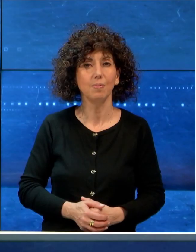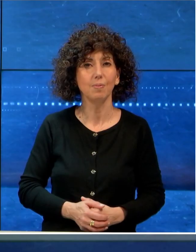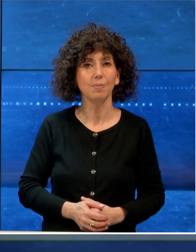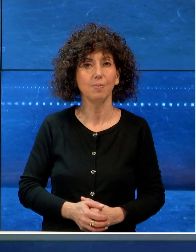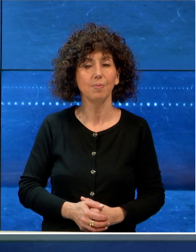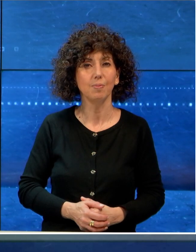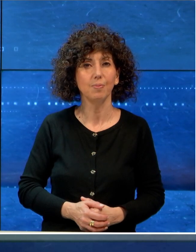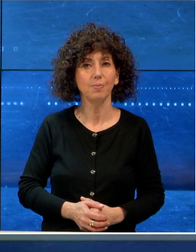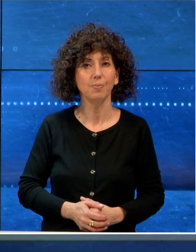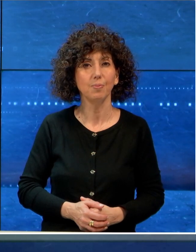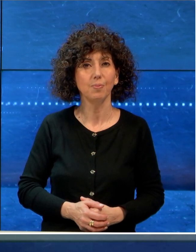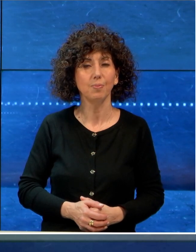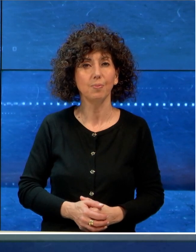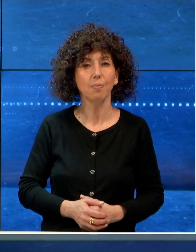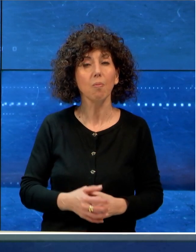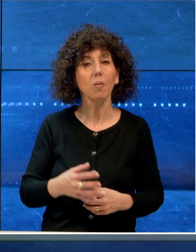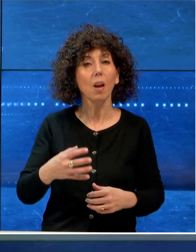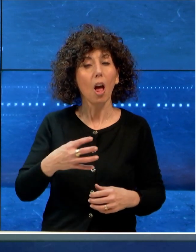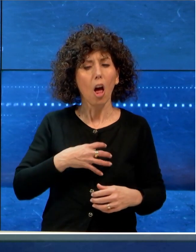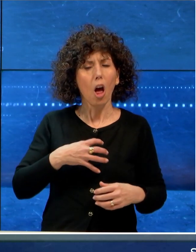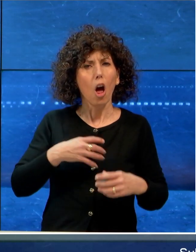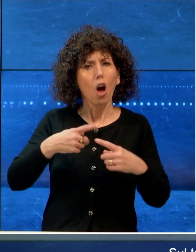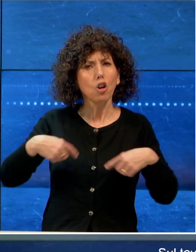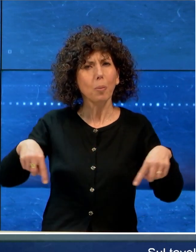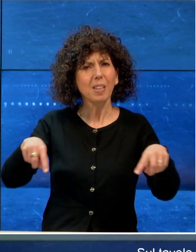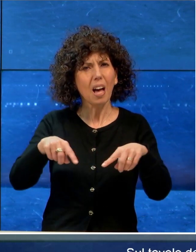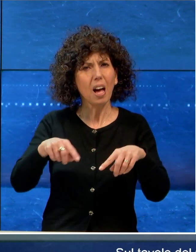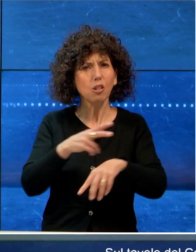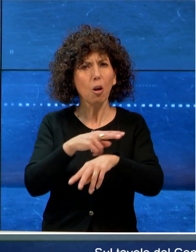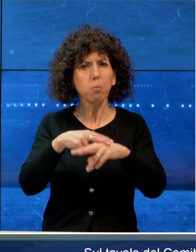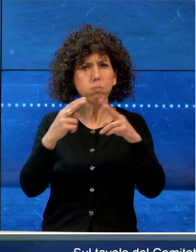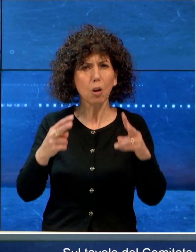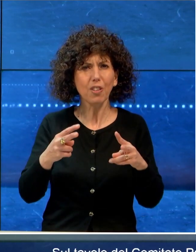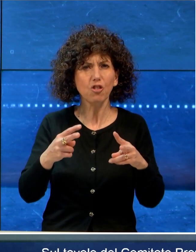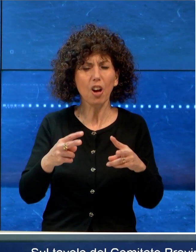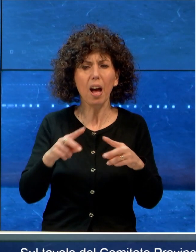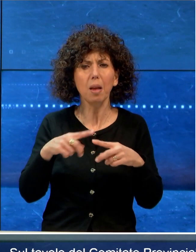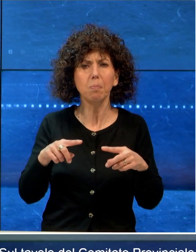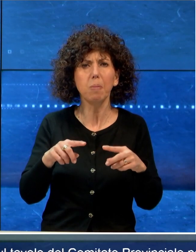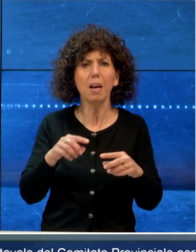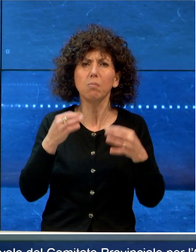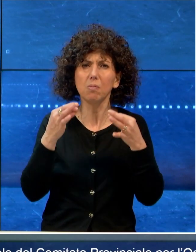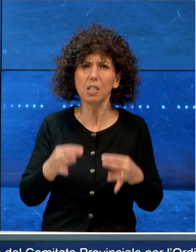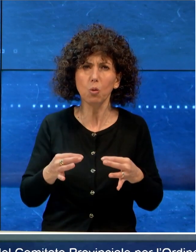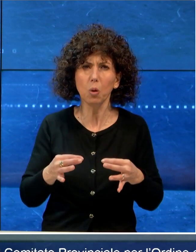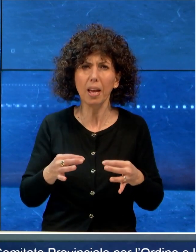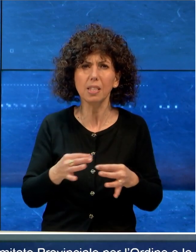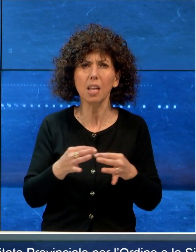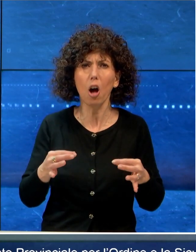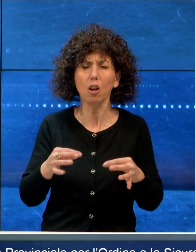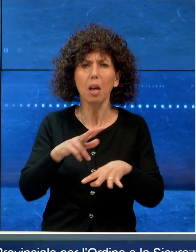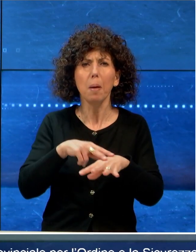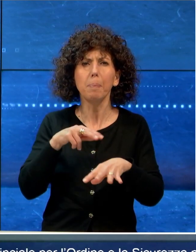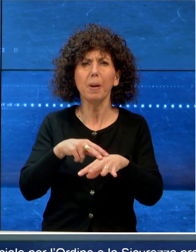Sul tavolo del Comitato Provinciale per l'Ordine e la Sicurezza, presieduto dal Prefetto